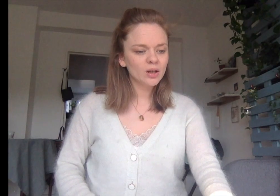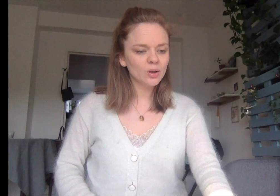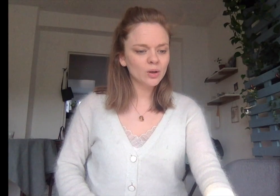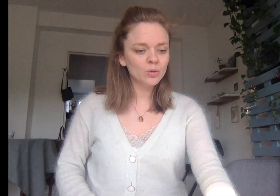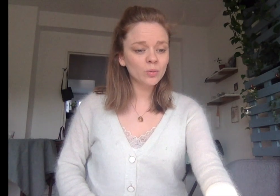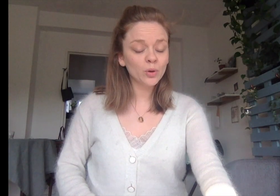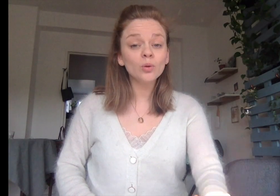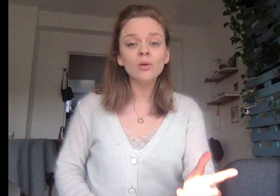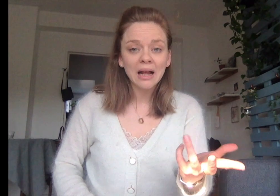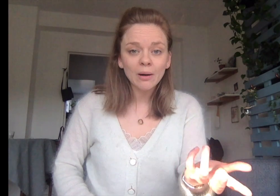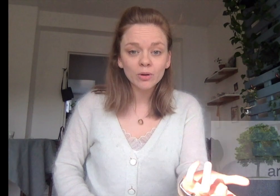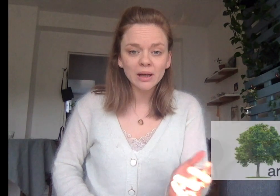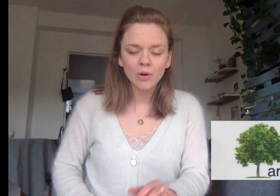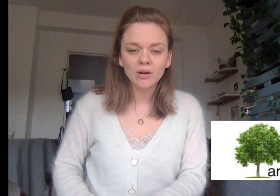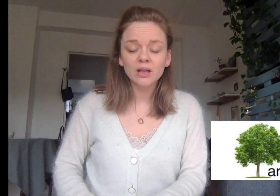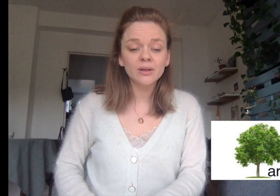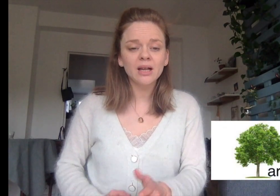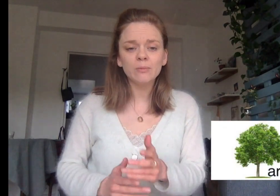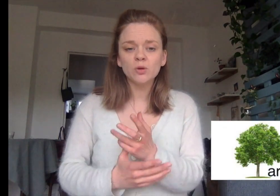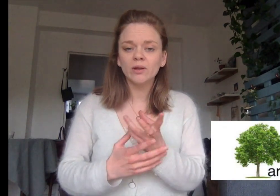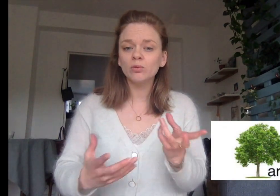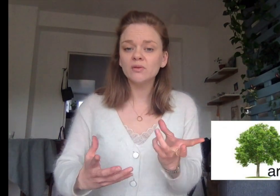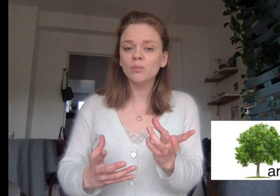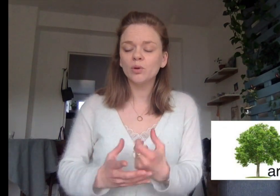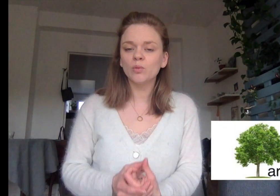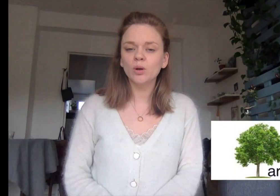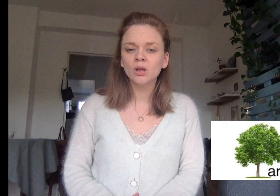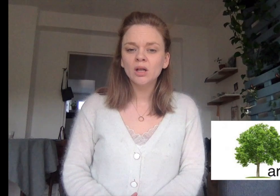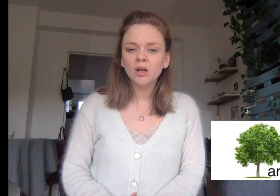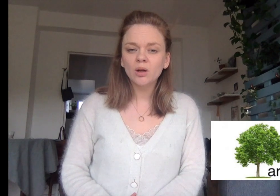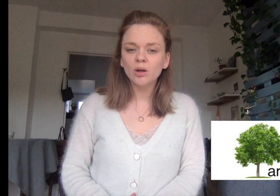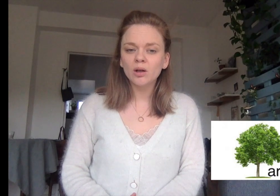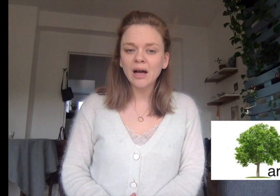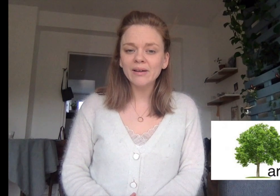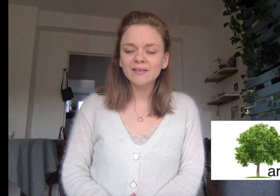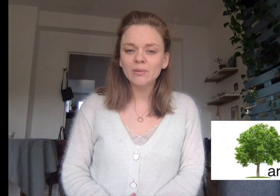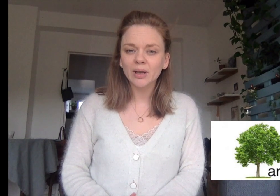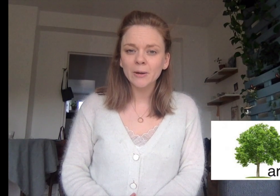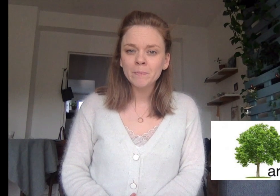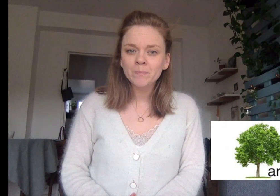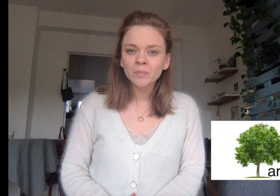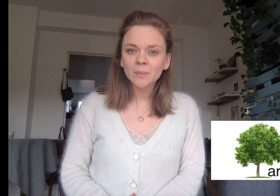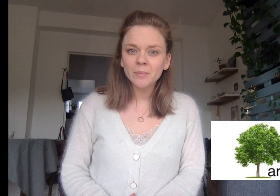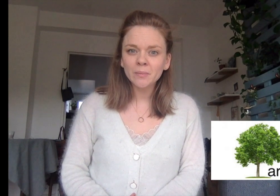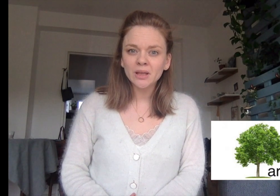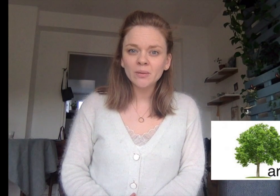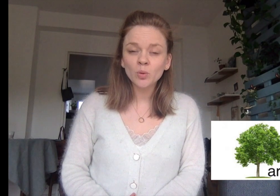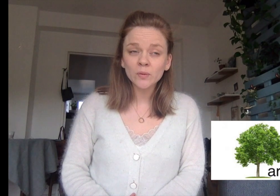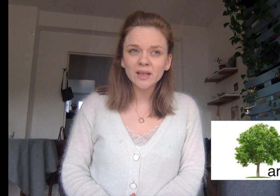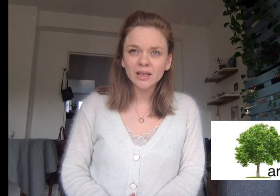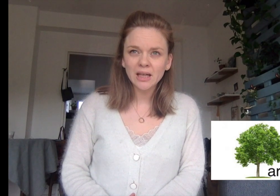Donc, prenons l'arbre d'abord. bien, là, tu vas tout simplement, avec tes mains, mimer, montrer l